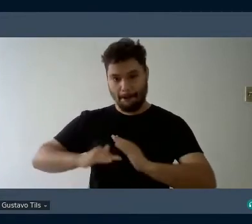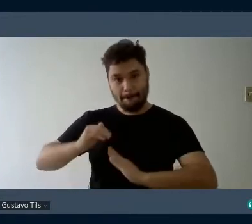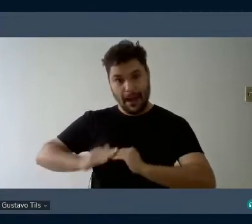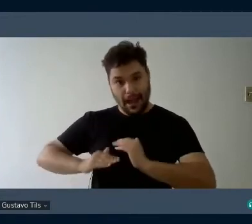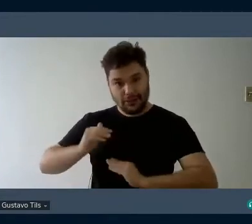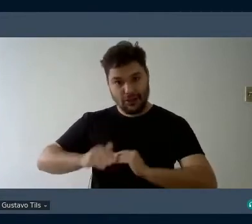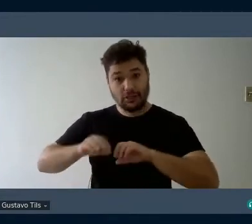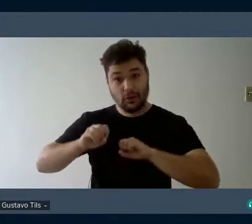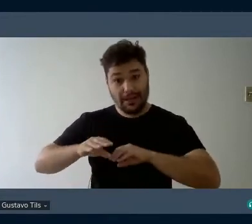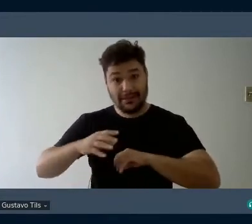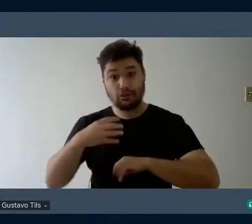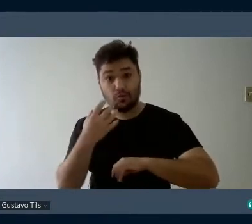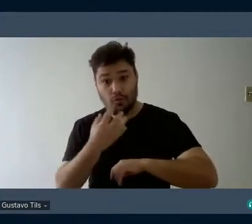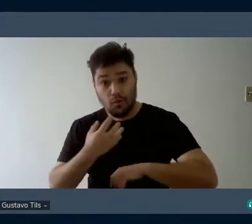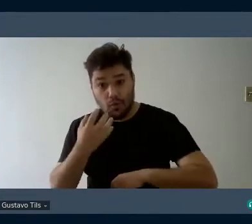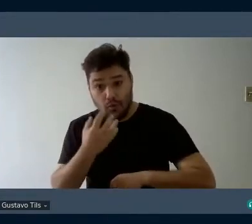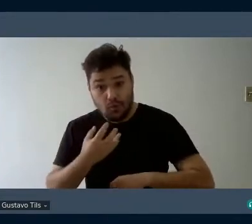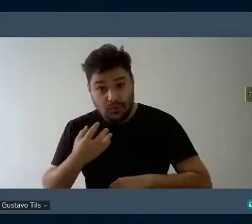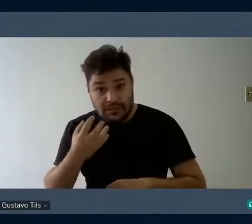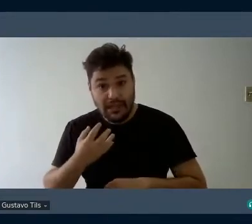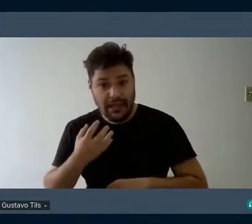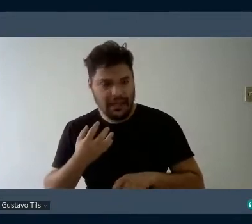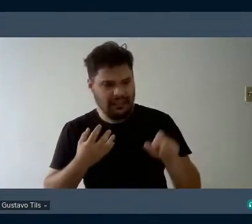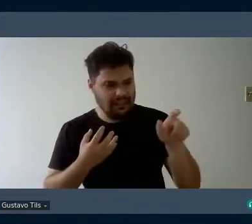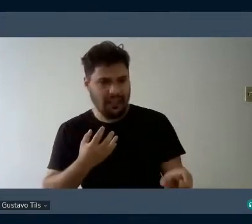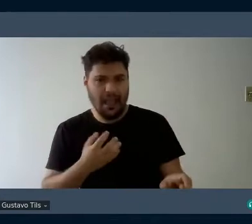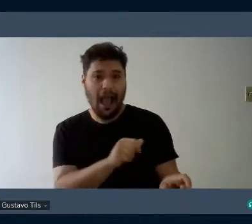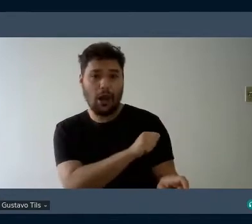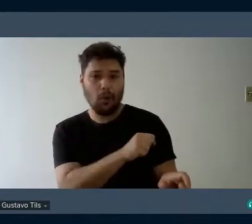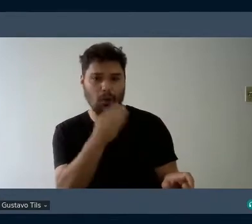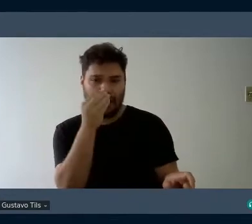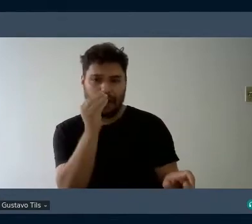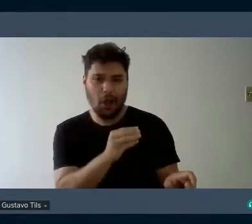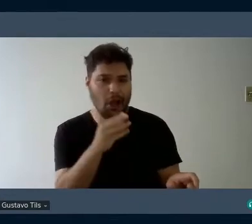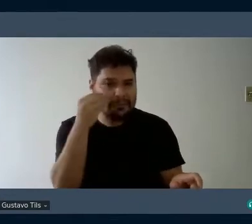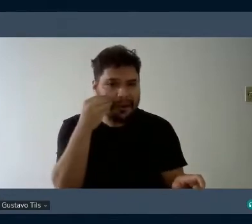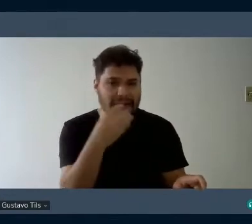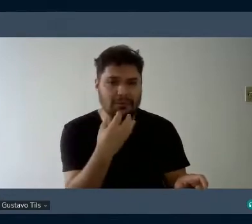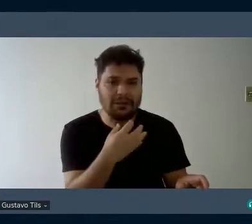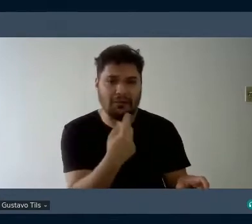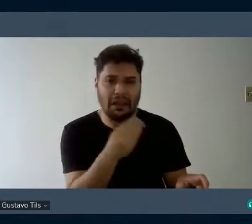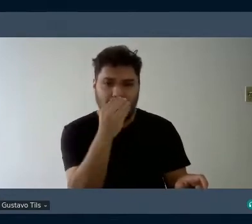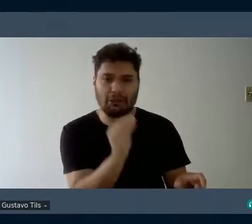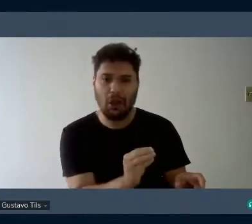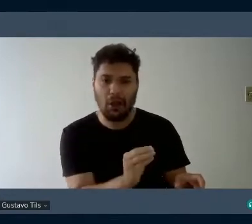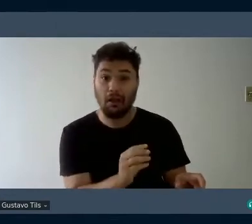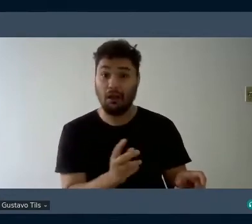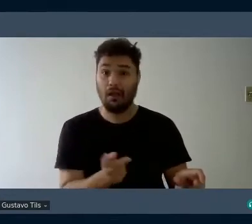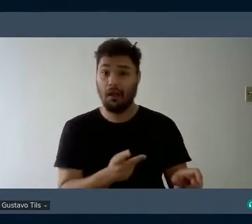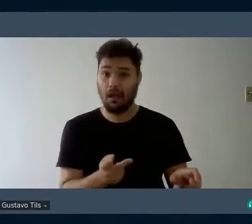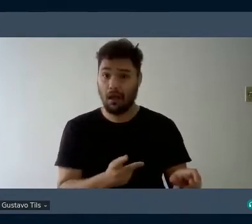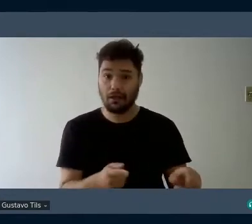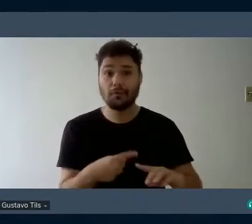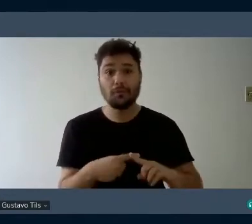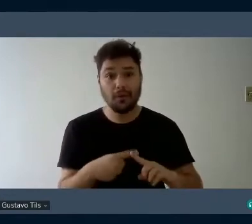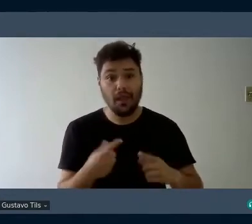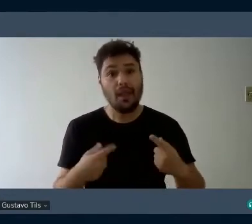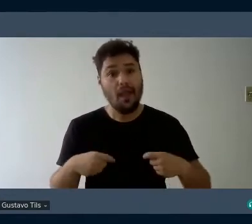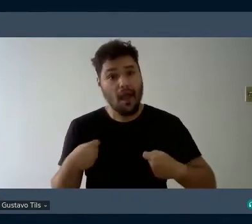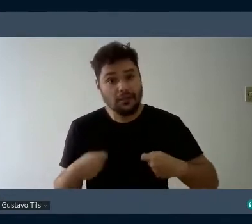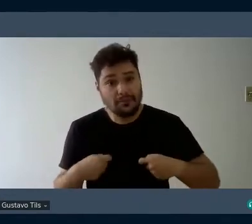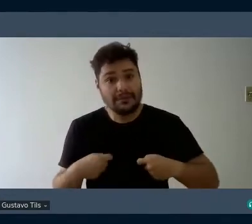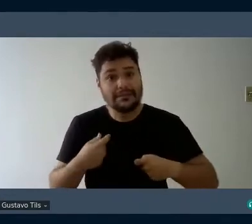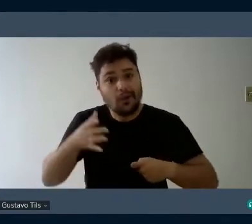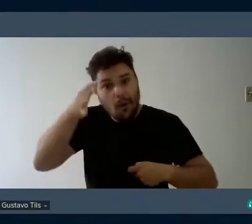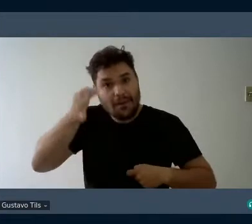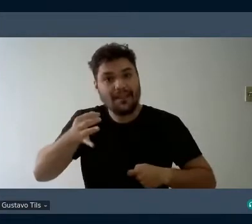despreza a experiência musical do educando, pode ser equivocada, para a nossa forma de compreender a educação musical, por exemplo.